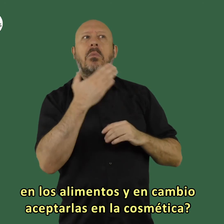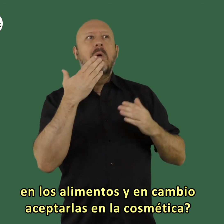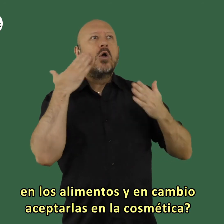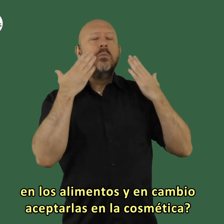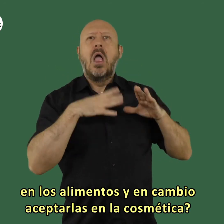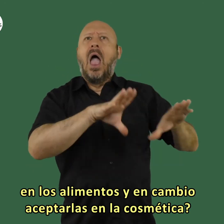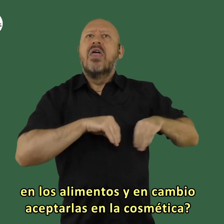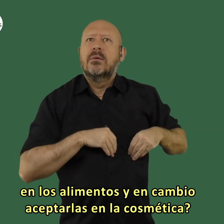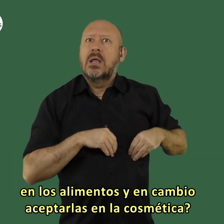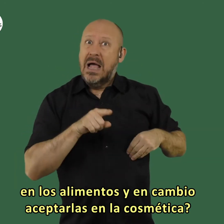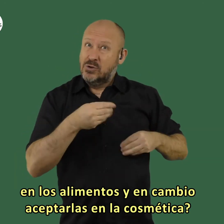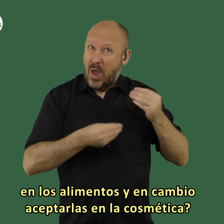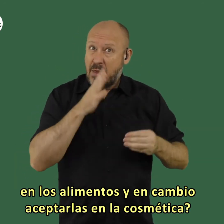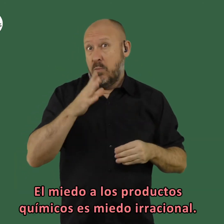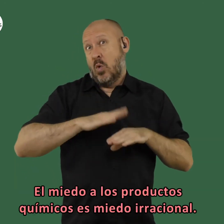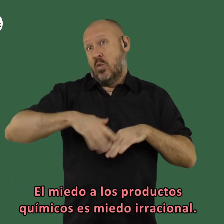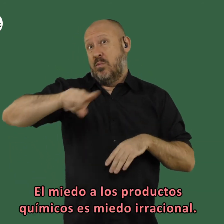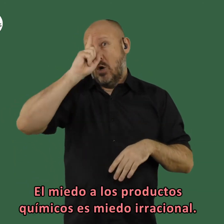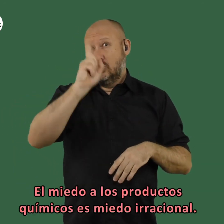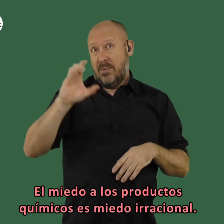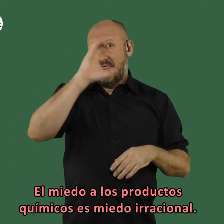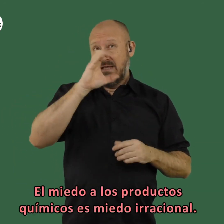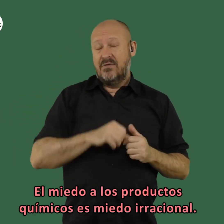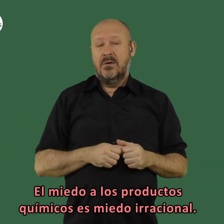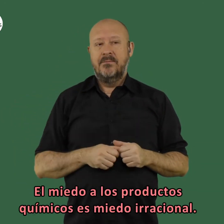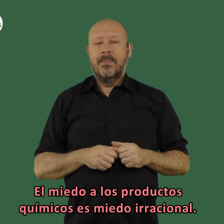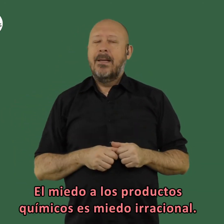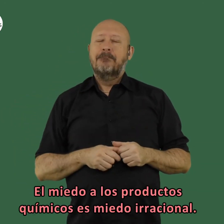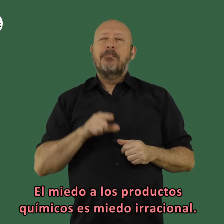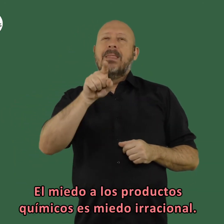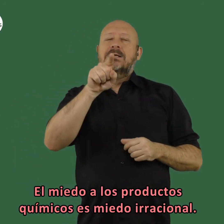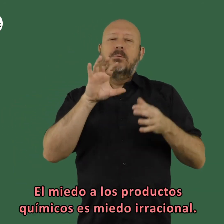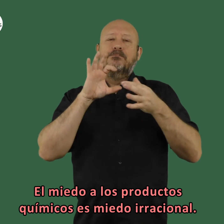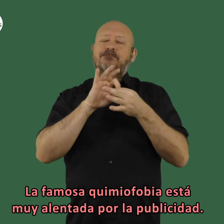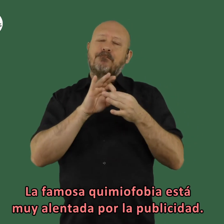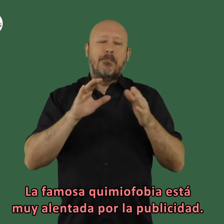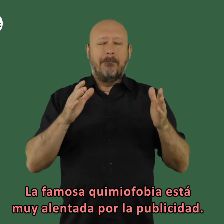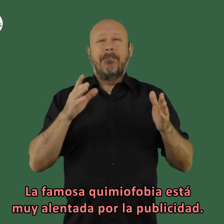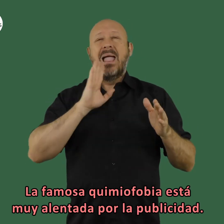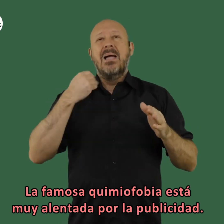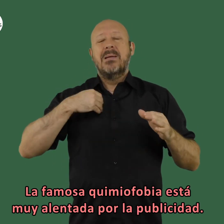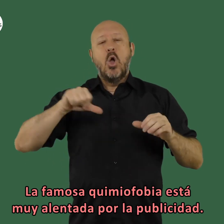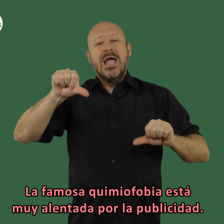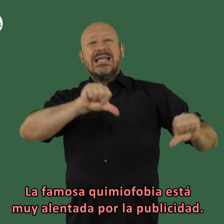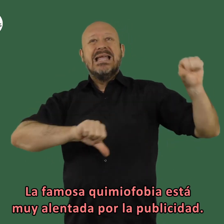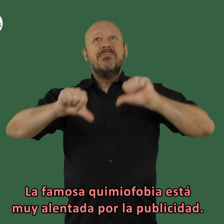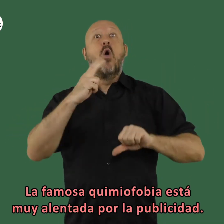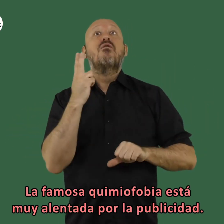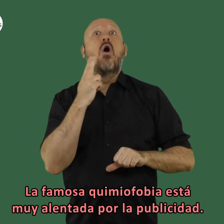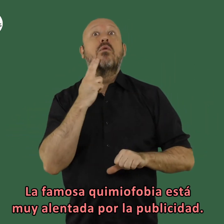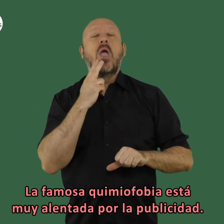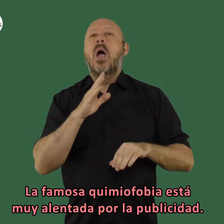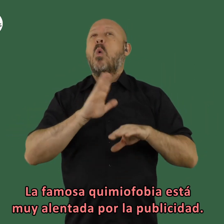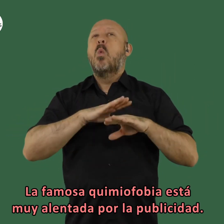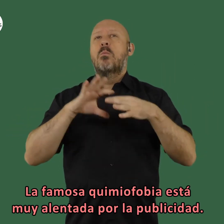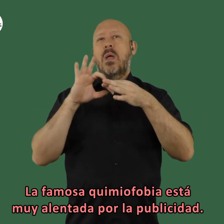en cambio aceptarlos en la cosmética el miedo a los productos químicos es medio irracional a productos químicos la famosa quimiofobia